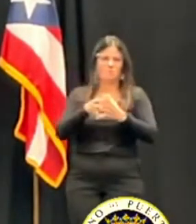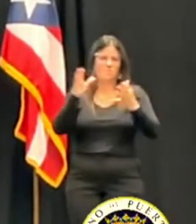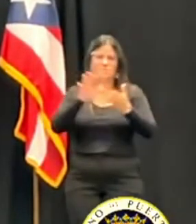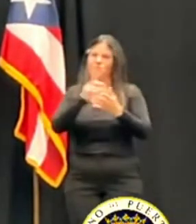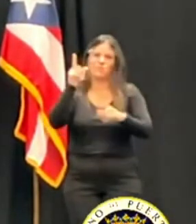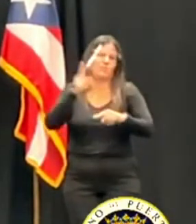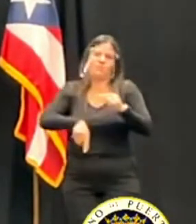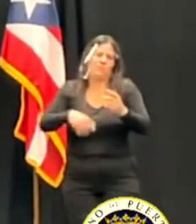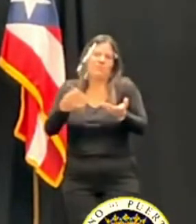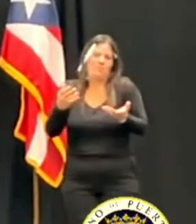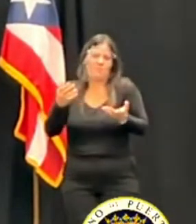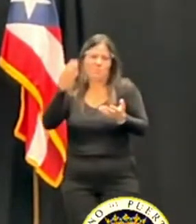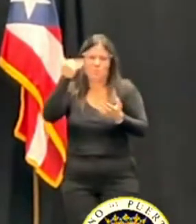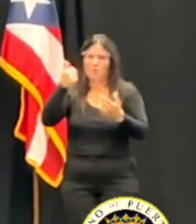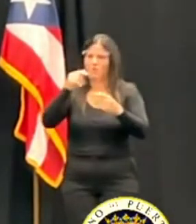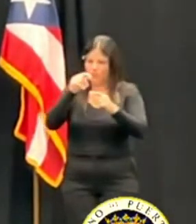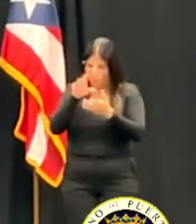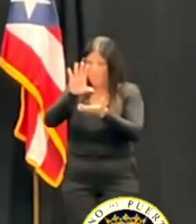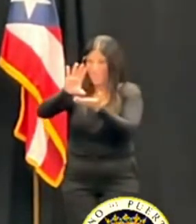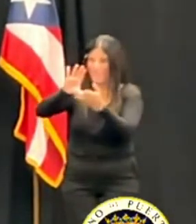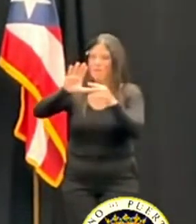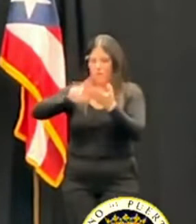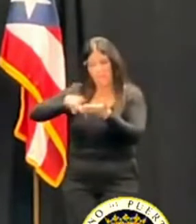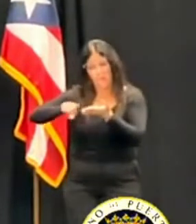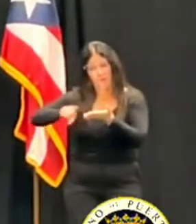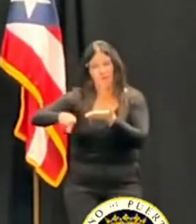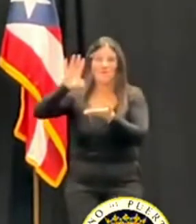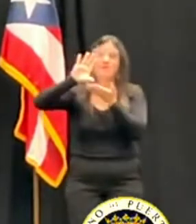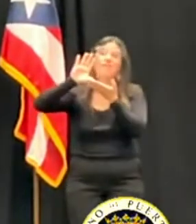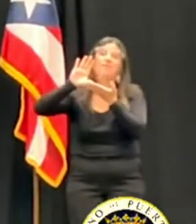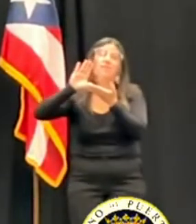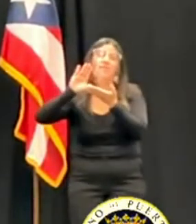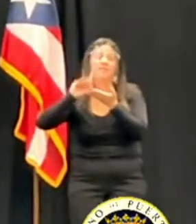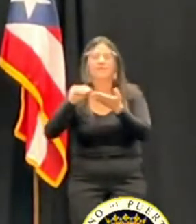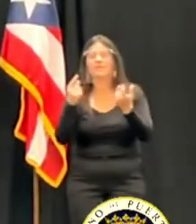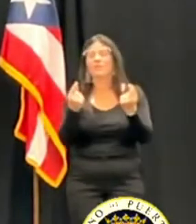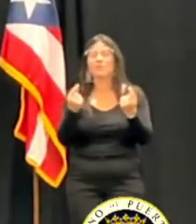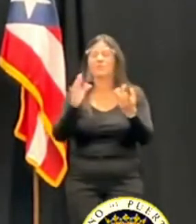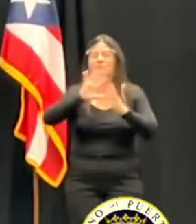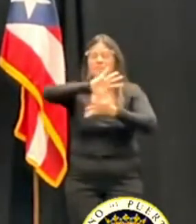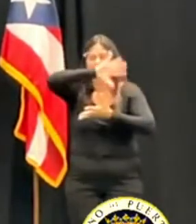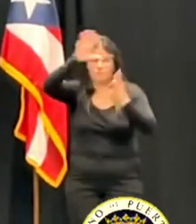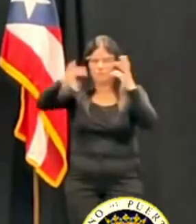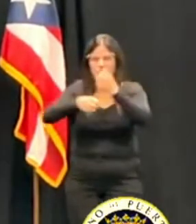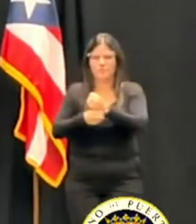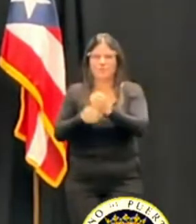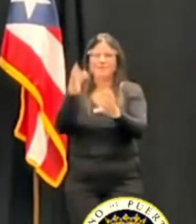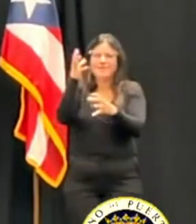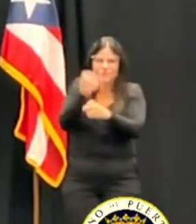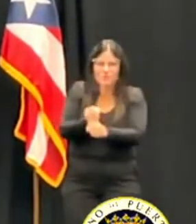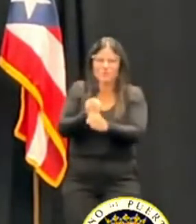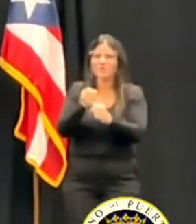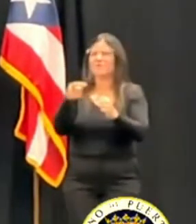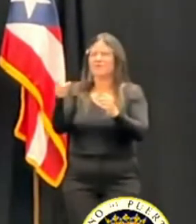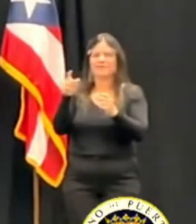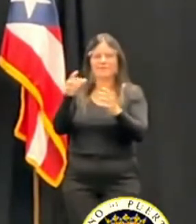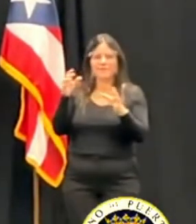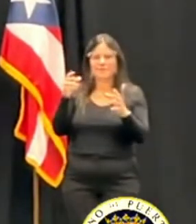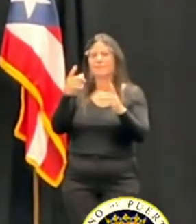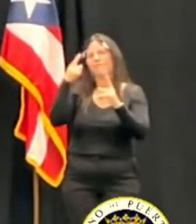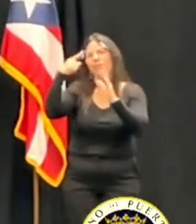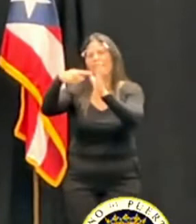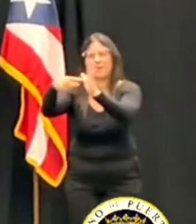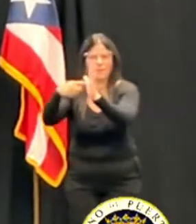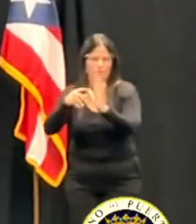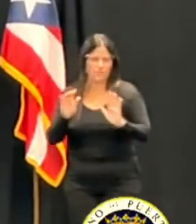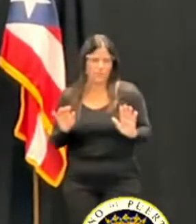inoperante. Así que se hace un resumen de lo que el alcalde, o en el caso de yo menciono al alcalde, pues es el ejemplo que usted